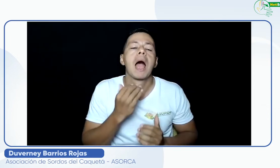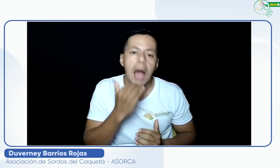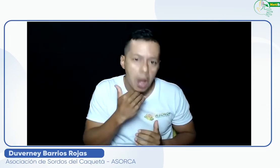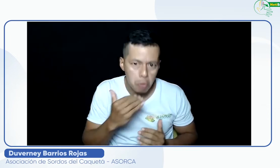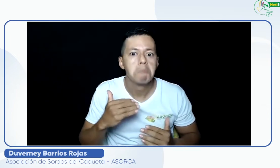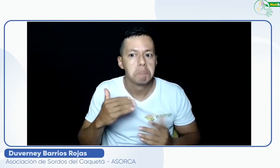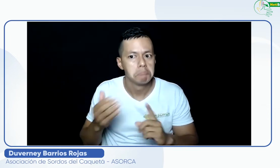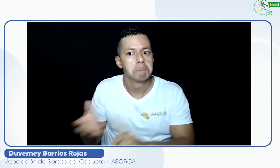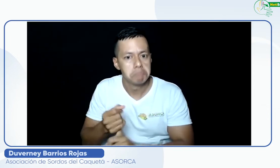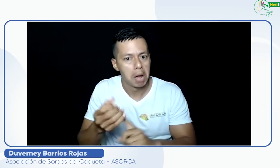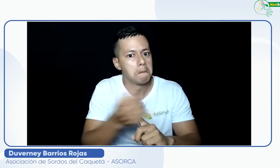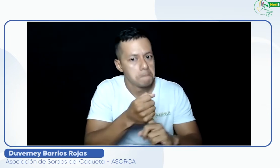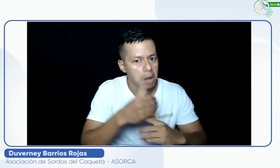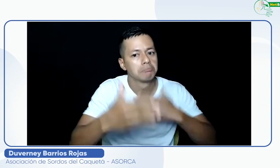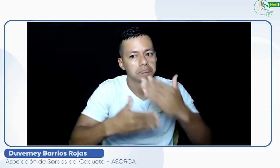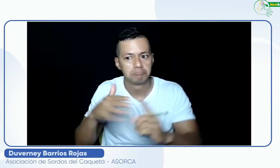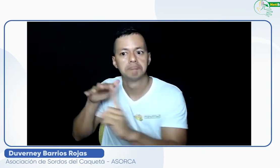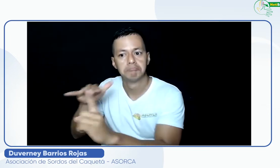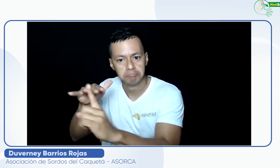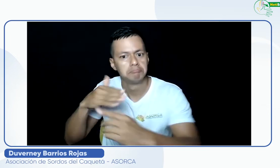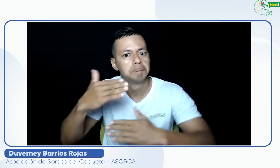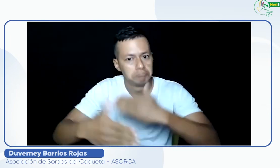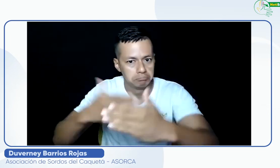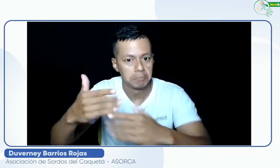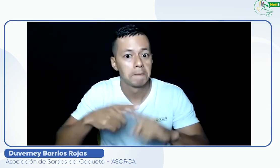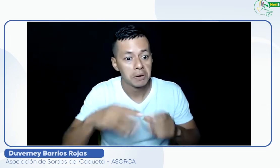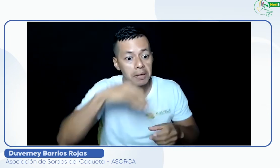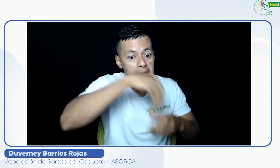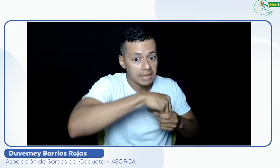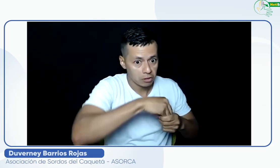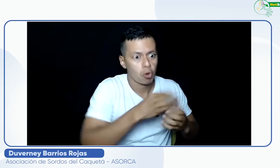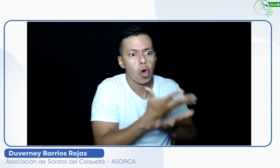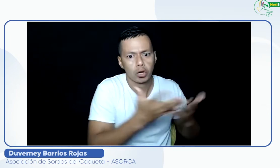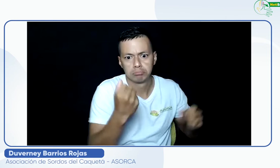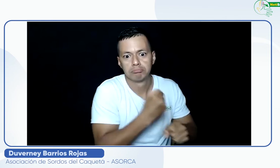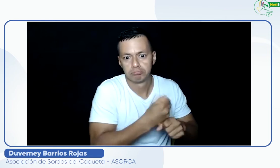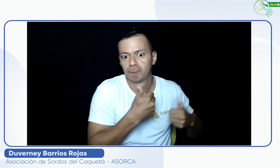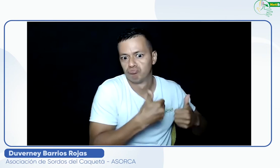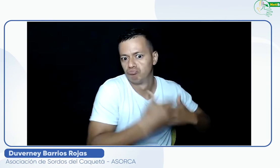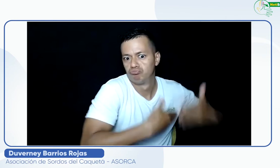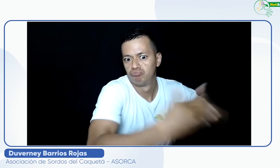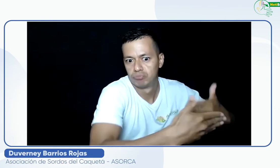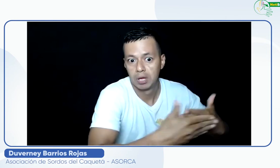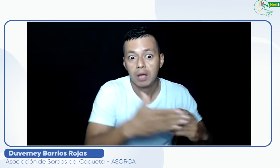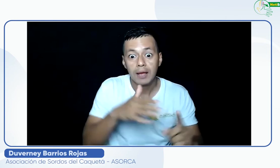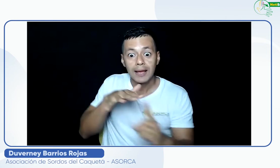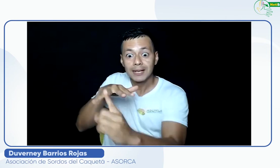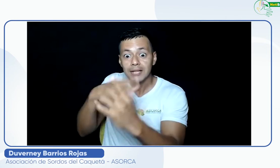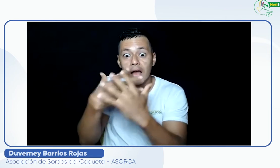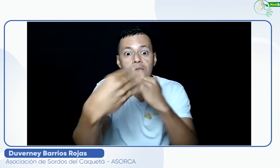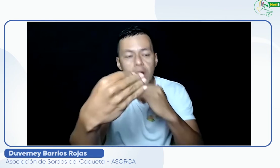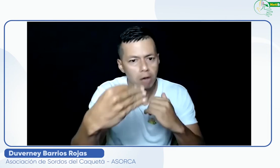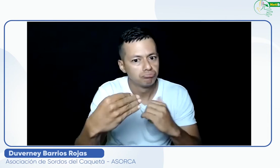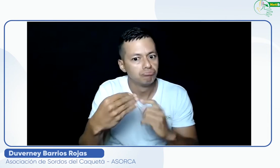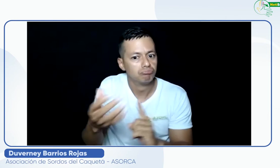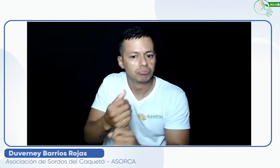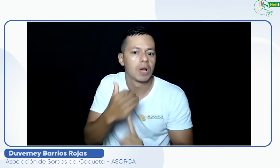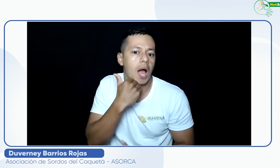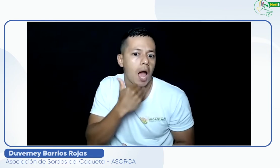presencial y así poder participar en distintos espacios e ir poco a poco mejorando. No digo que la asociación ha mejorado rotundamente, pero sí